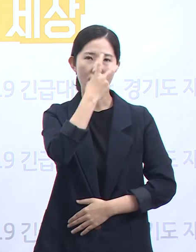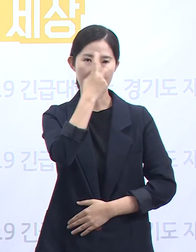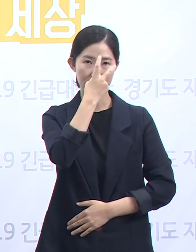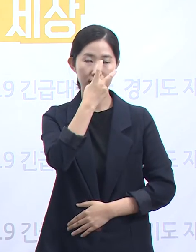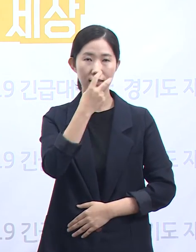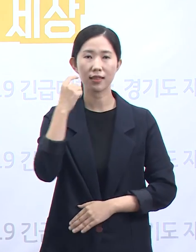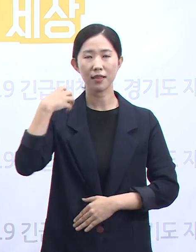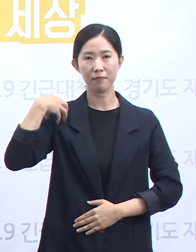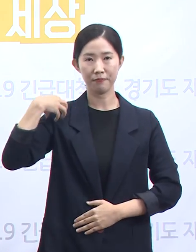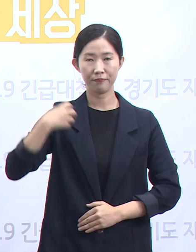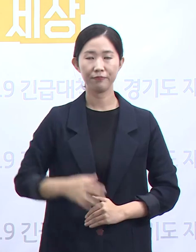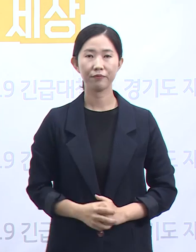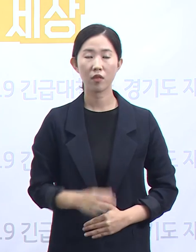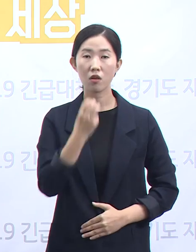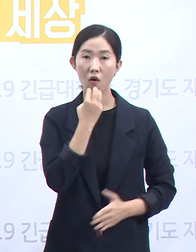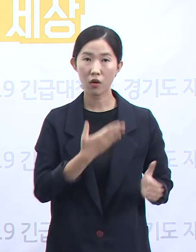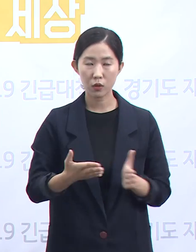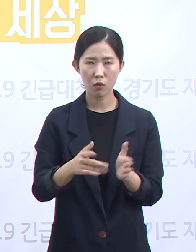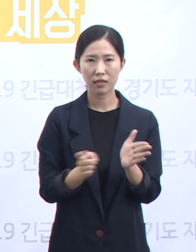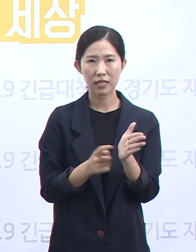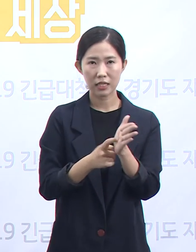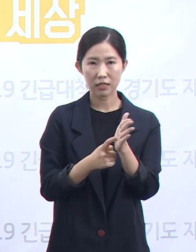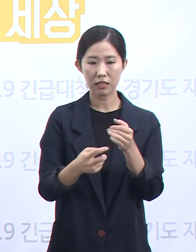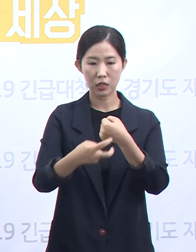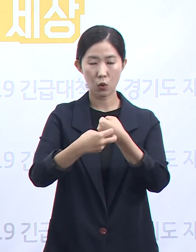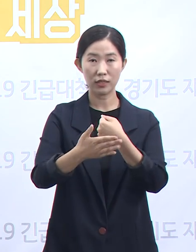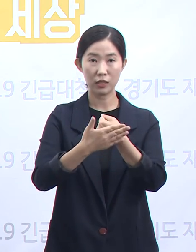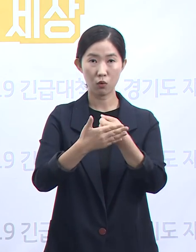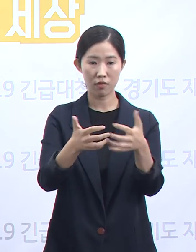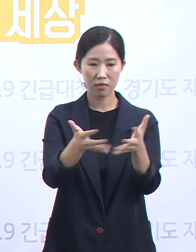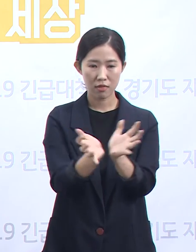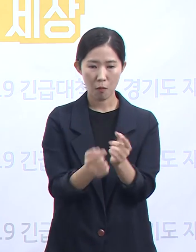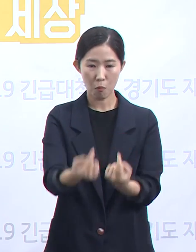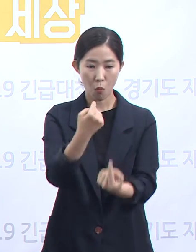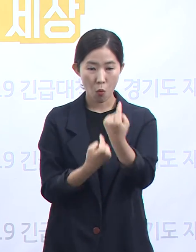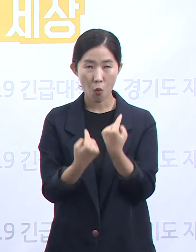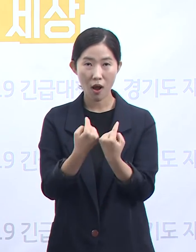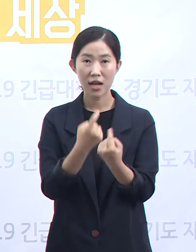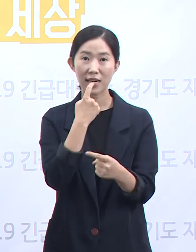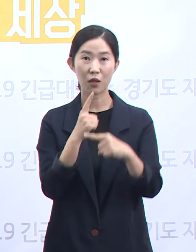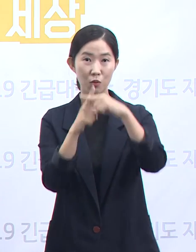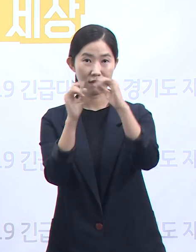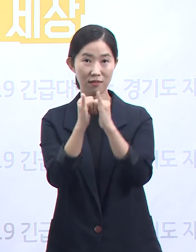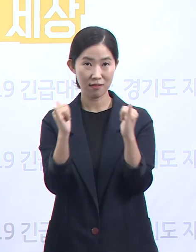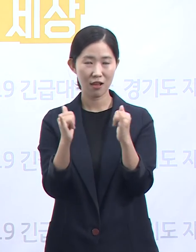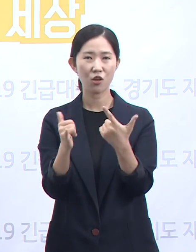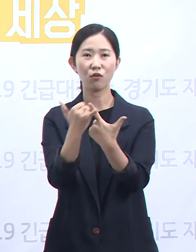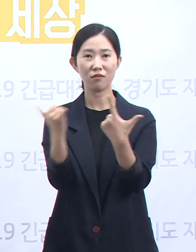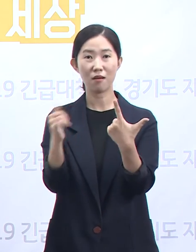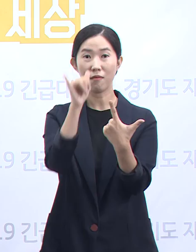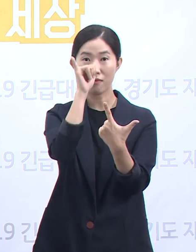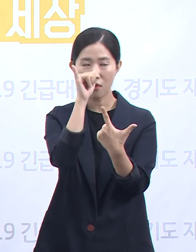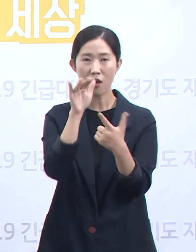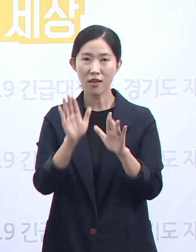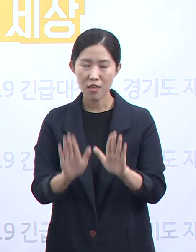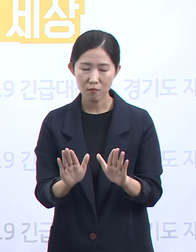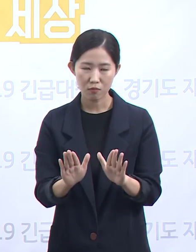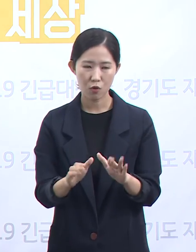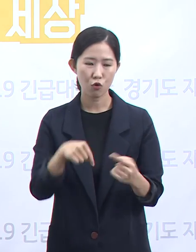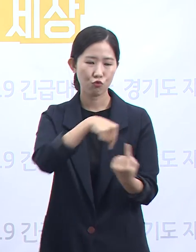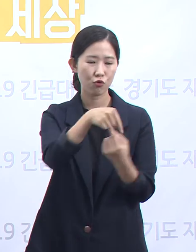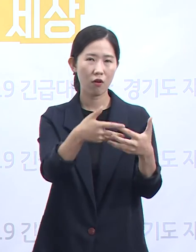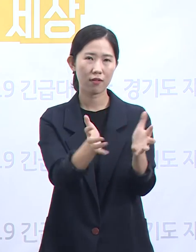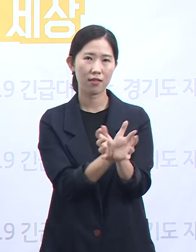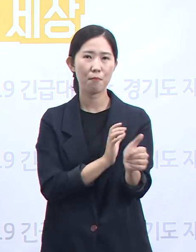경기도 긴급의료지원단 모집 공고를 통해 참여해 주신 간호사 6분도 운영단에 배치되어 활동을